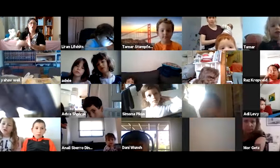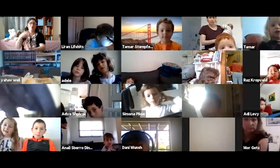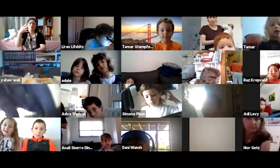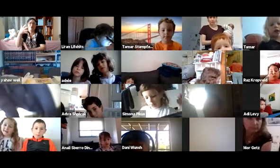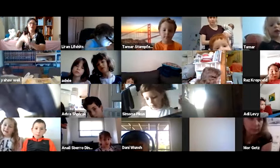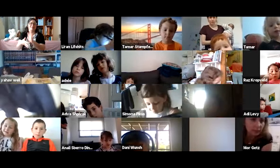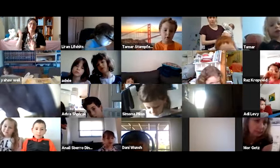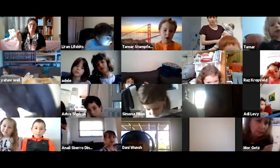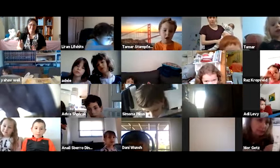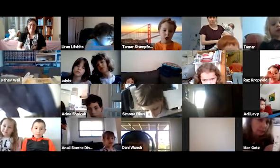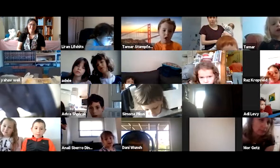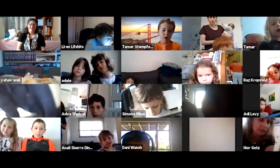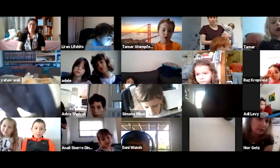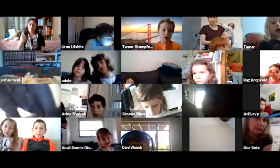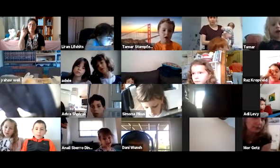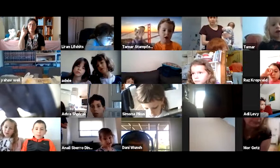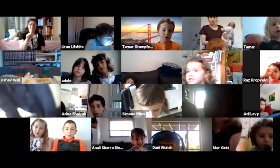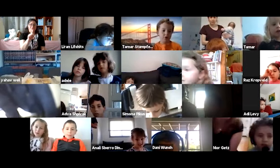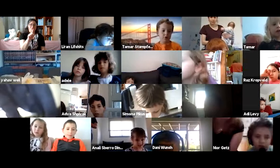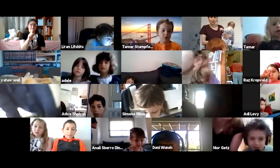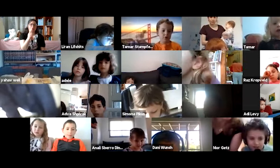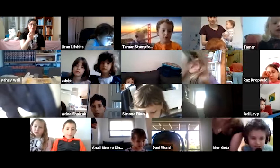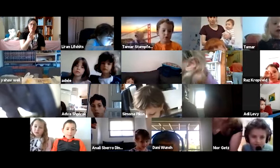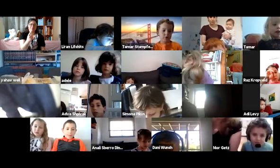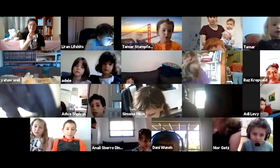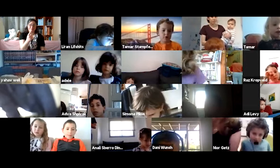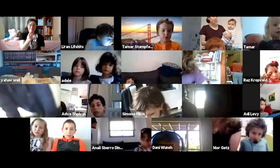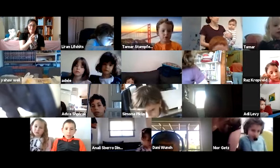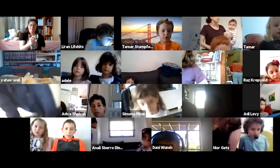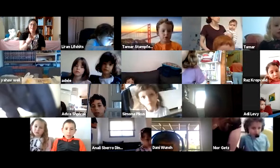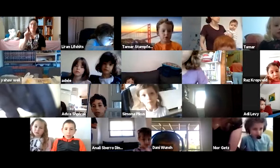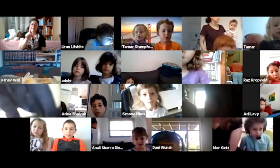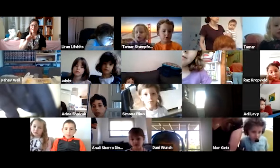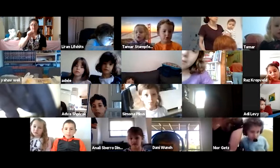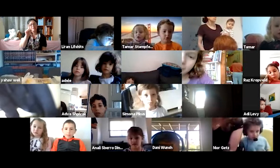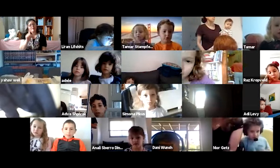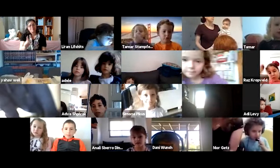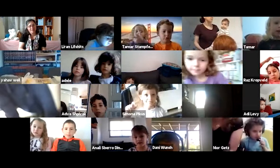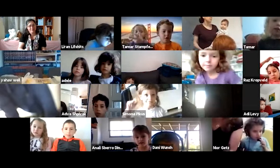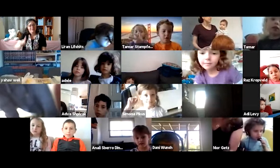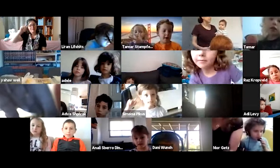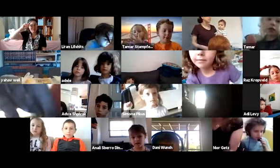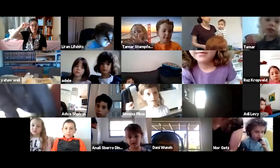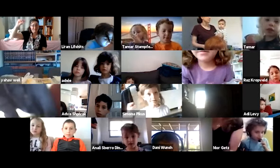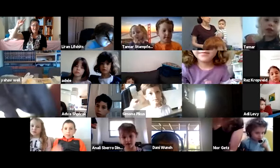הסימנים. אז יש לנו את התבנית הזאת להרבה מאוד סימנים. הייתה לאחד, למי, ליודע,